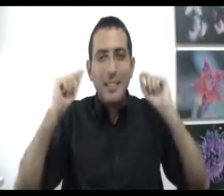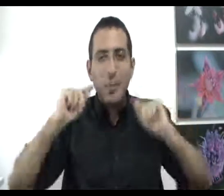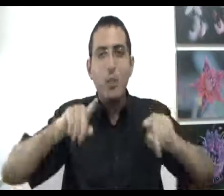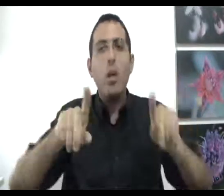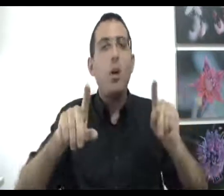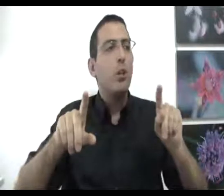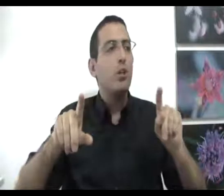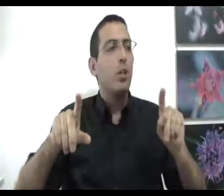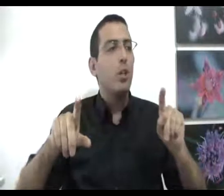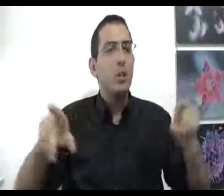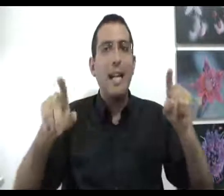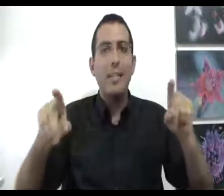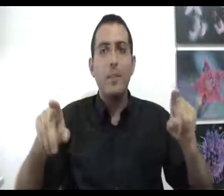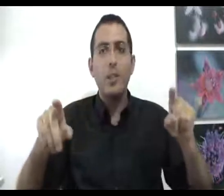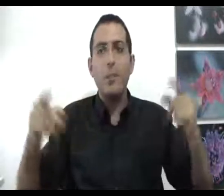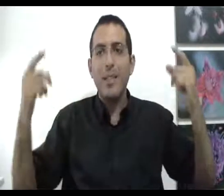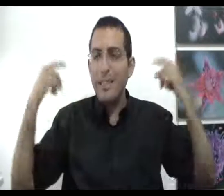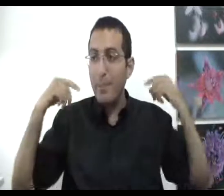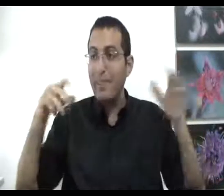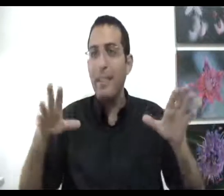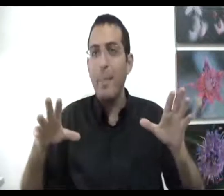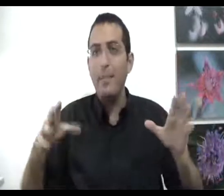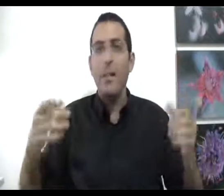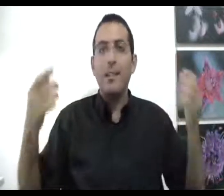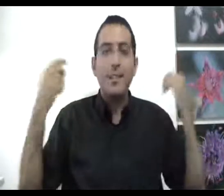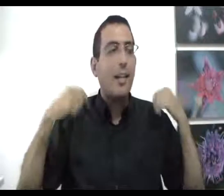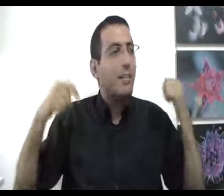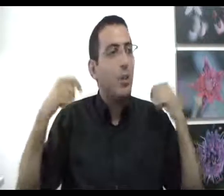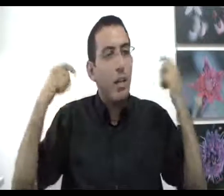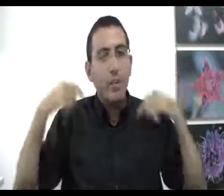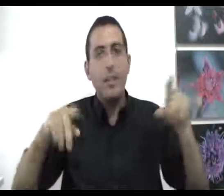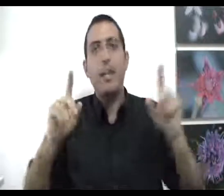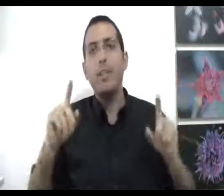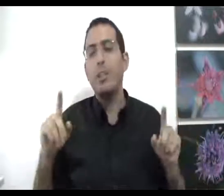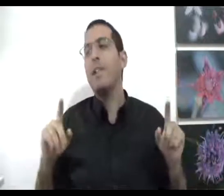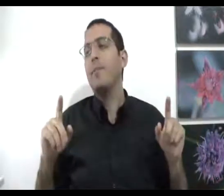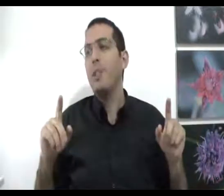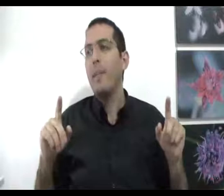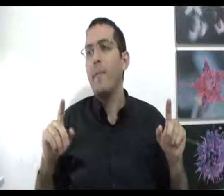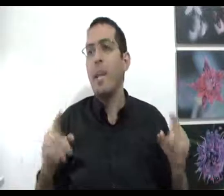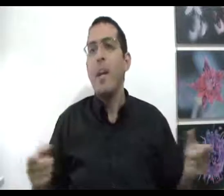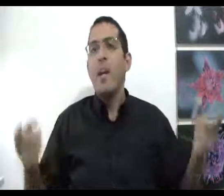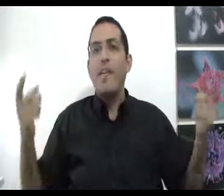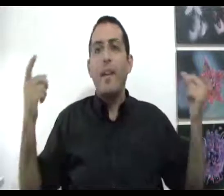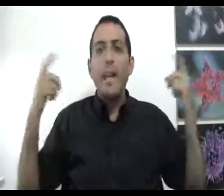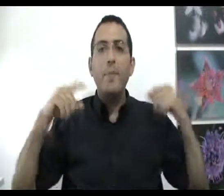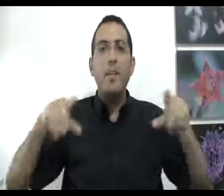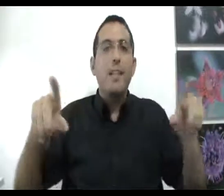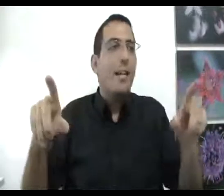עצמו לתוך הראש של האדם השני. אתה צריך, בצד האמת, אתה צריך לנסות לחוות את החרדה של האדם השני. ואם תחוות את